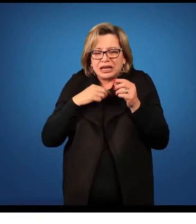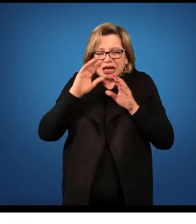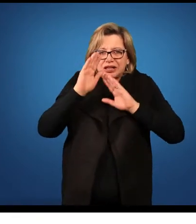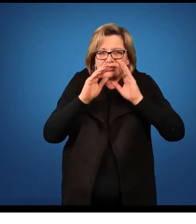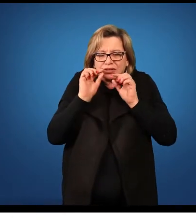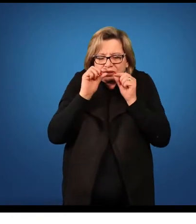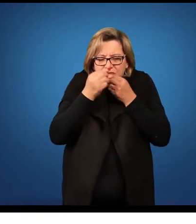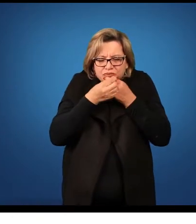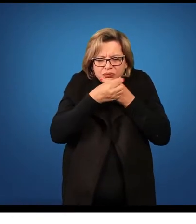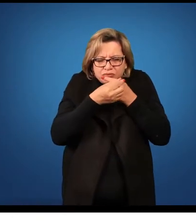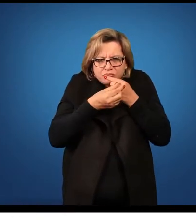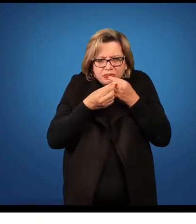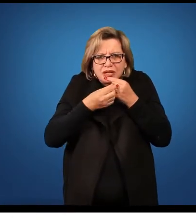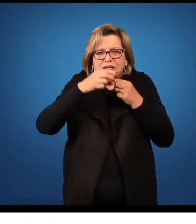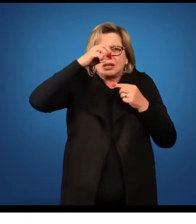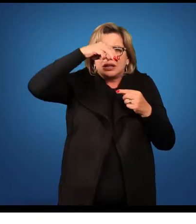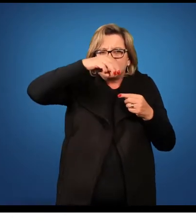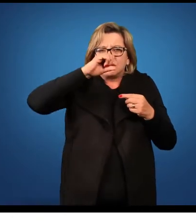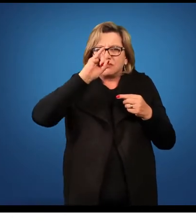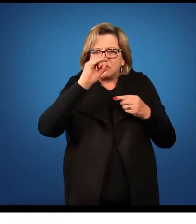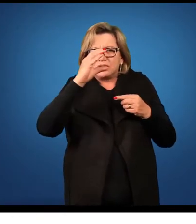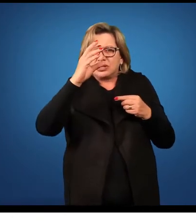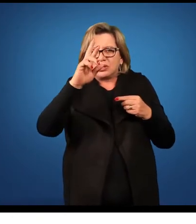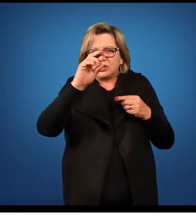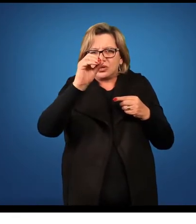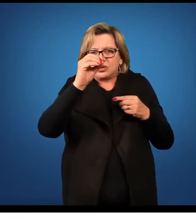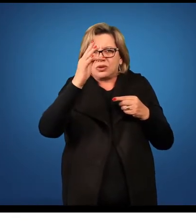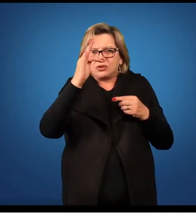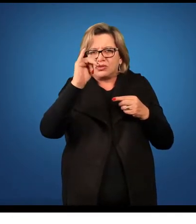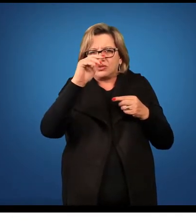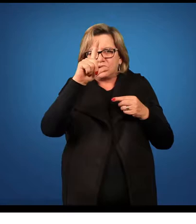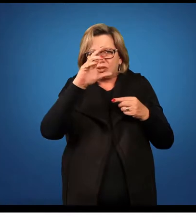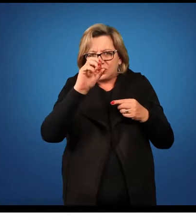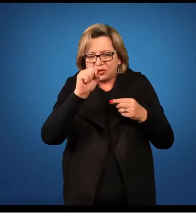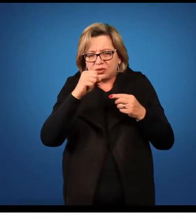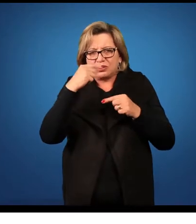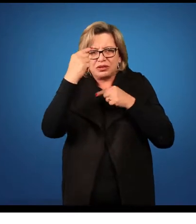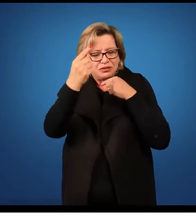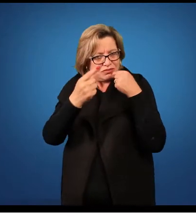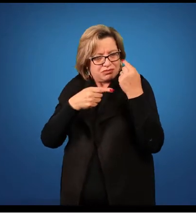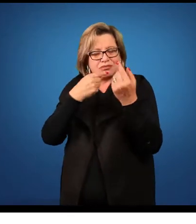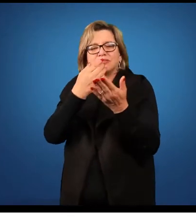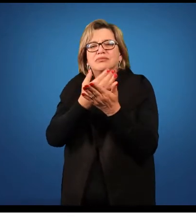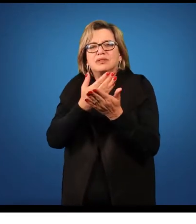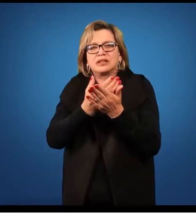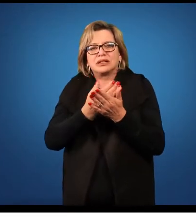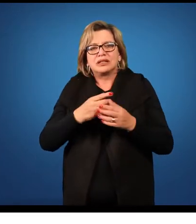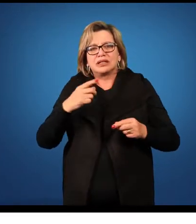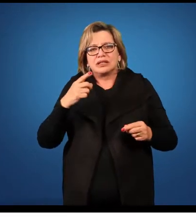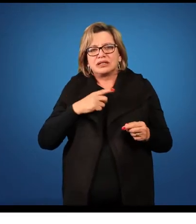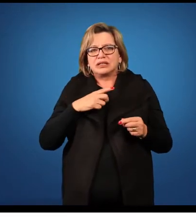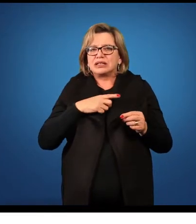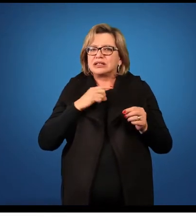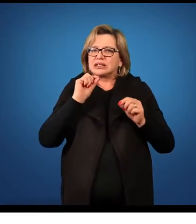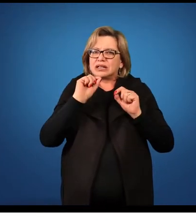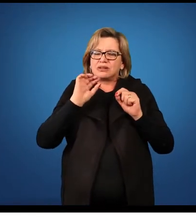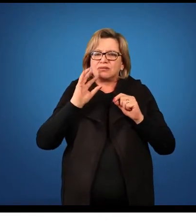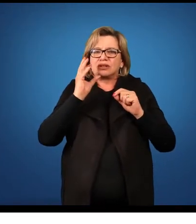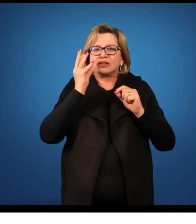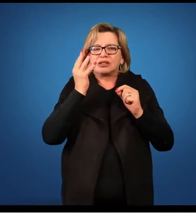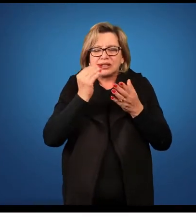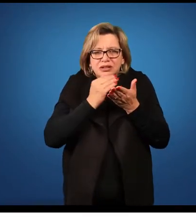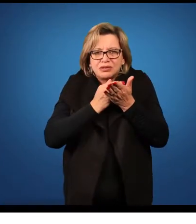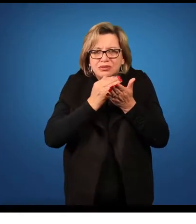Esses micrófilos, nós iremos estudar depois em conteúdos complementares, que esse micrófilo se formou